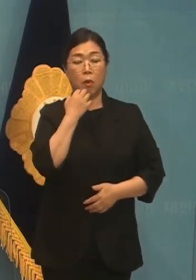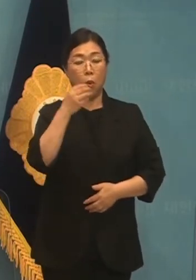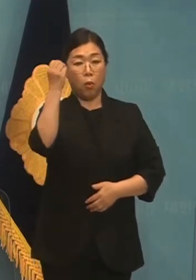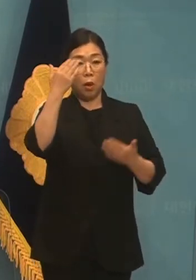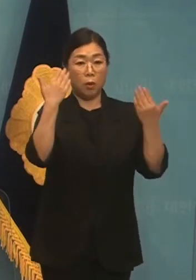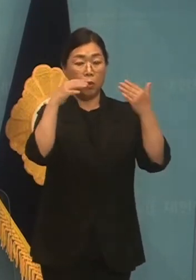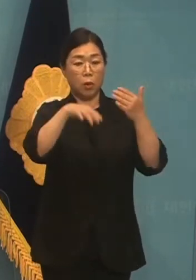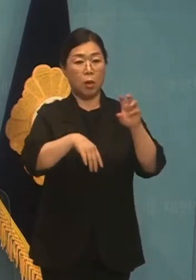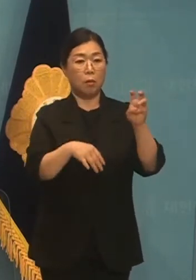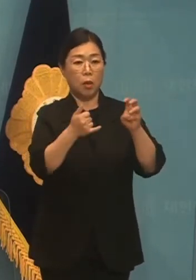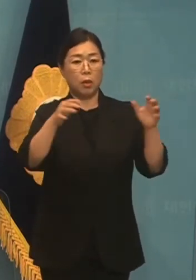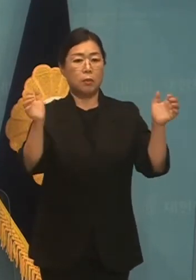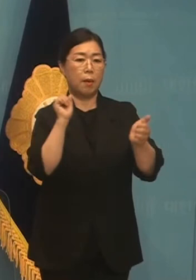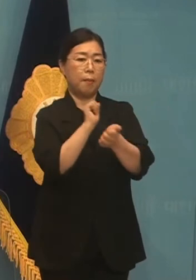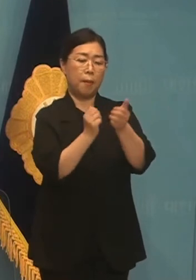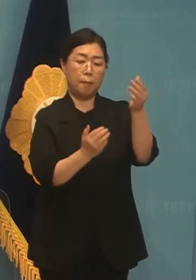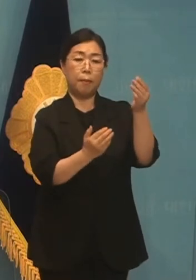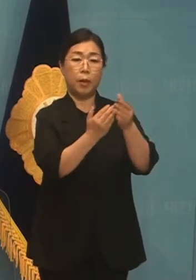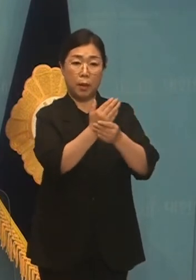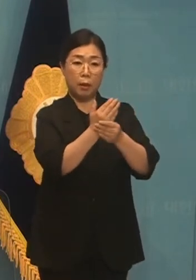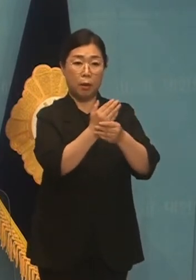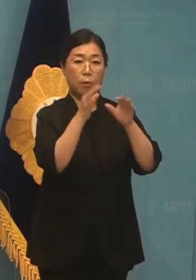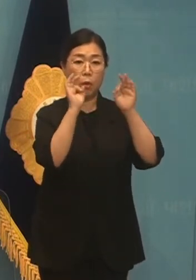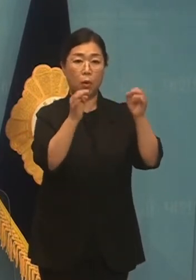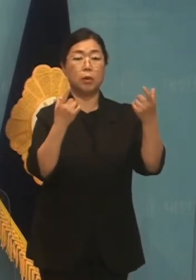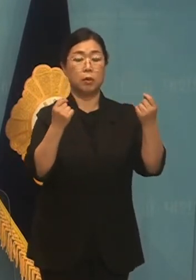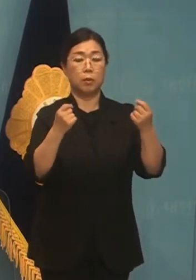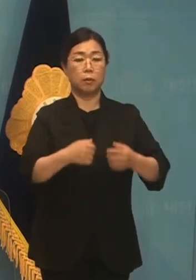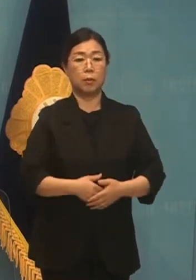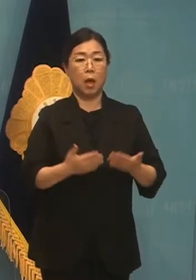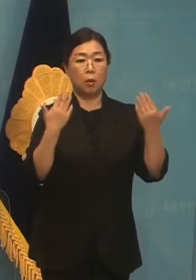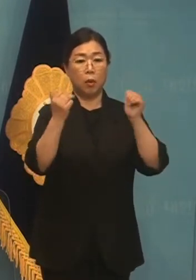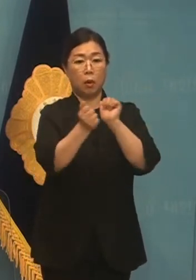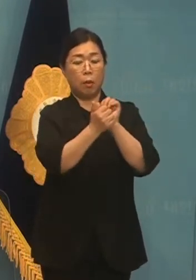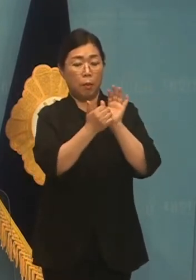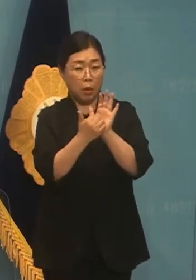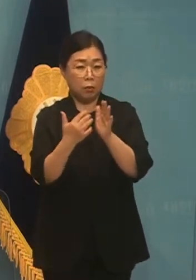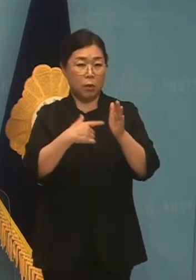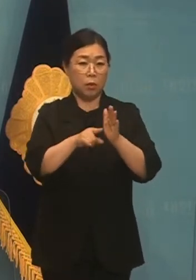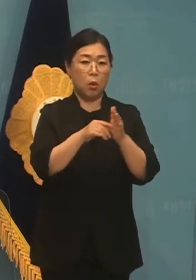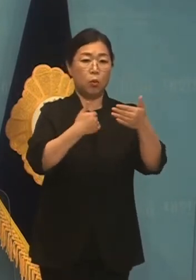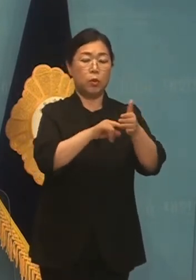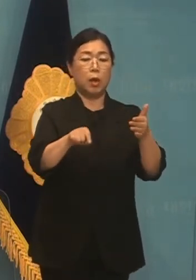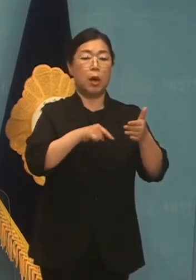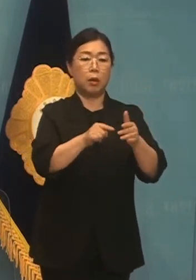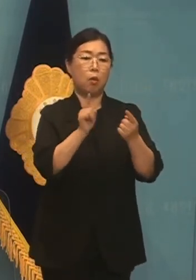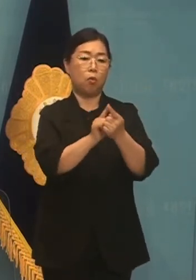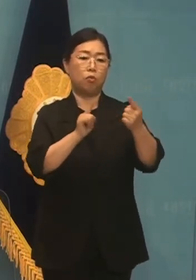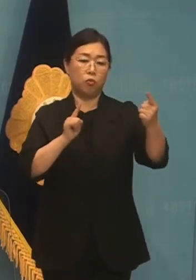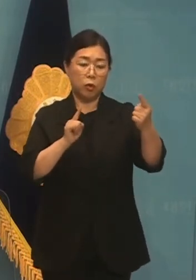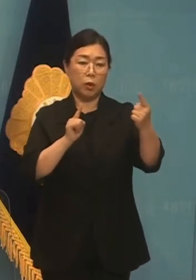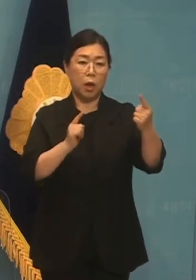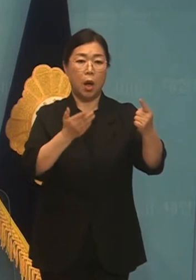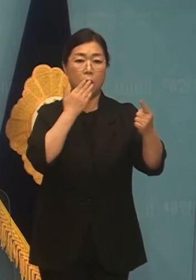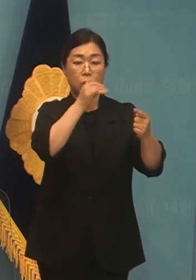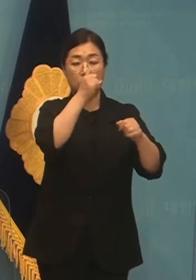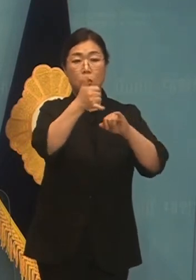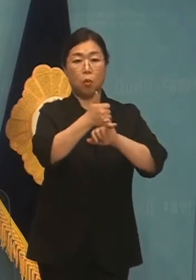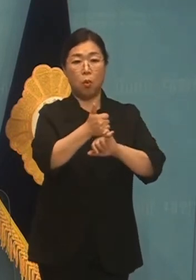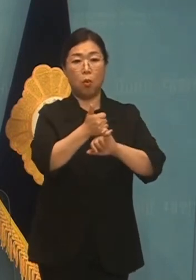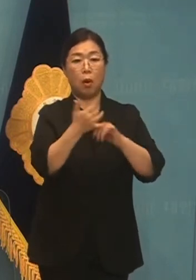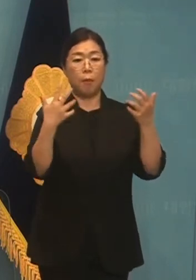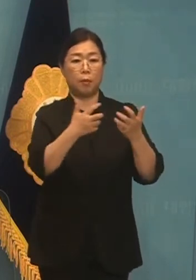고등학교에서 30명 집단 감염 사례에서도 보듯이 학교 방역을 위한 교실내 거래 두기가 가능하도록